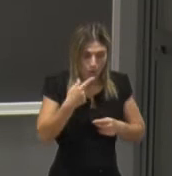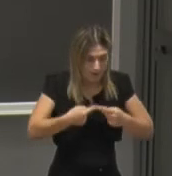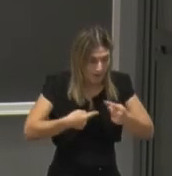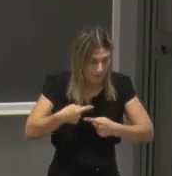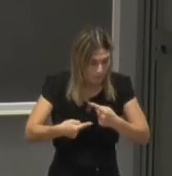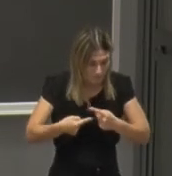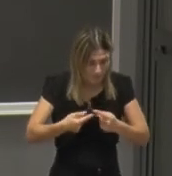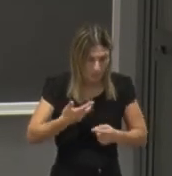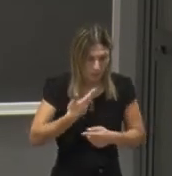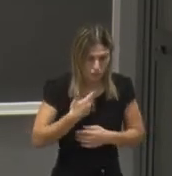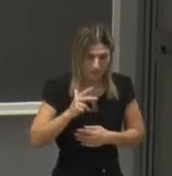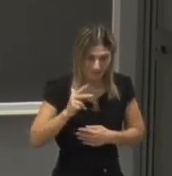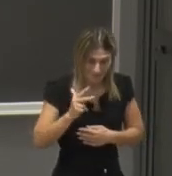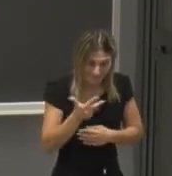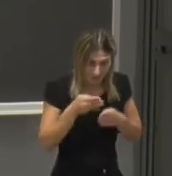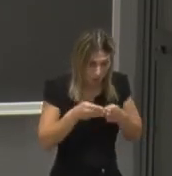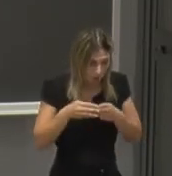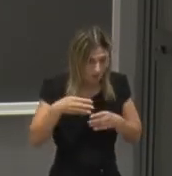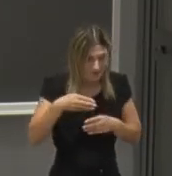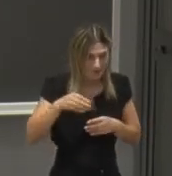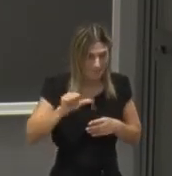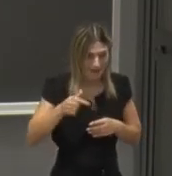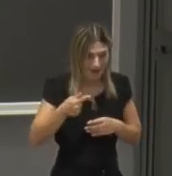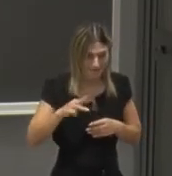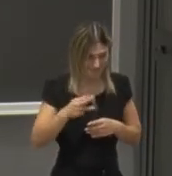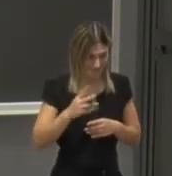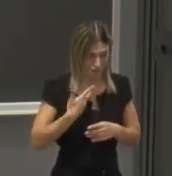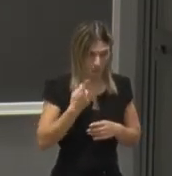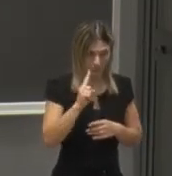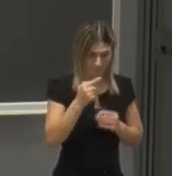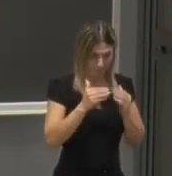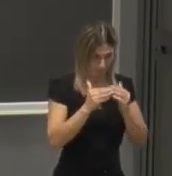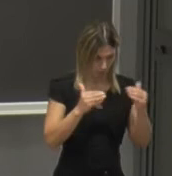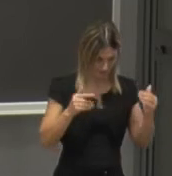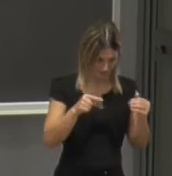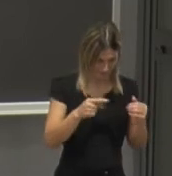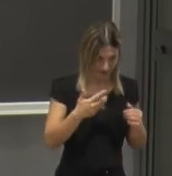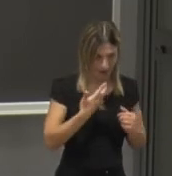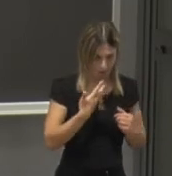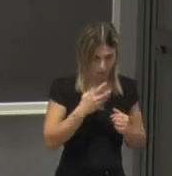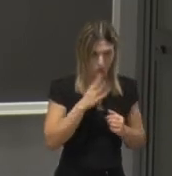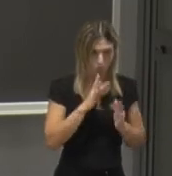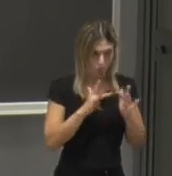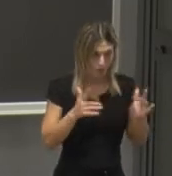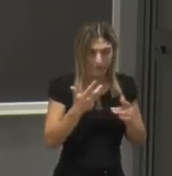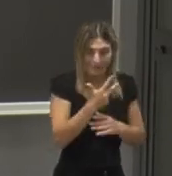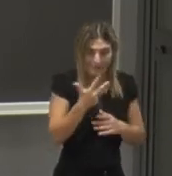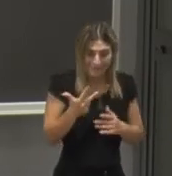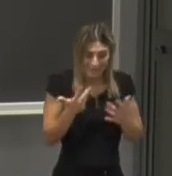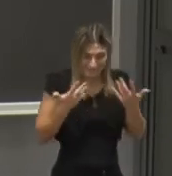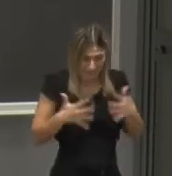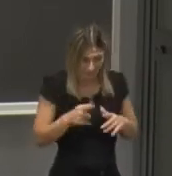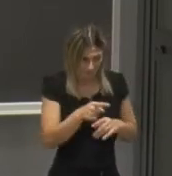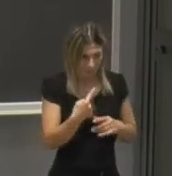proseguire abbiamo anche tre corsi di master un master di primo livello in mobile web technologies cioè alla fine della triennale